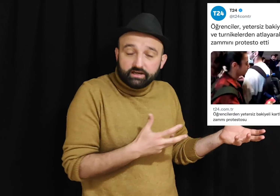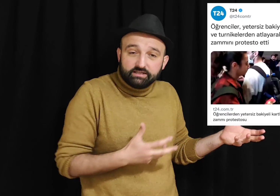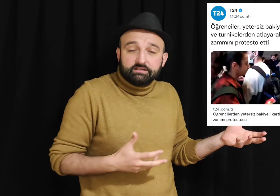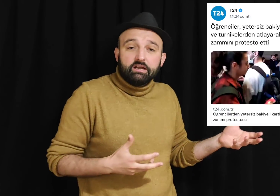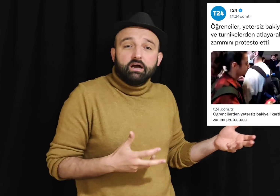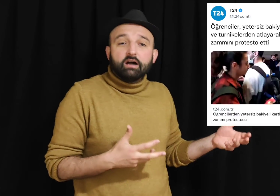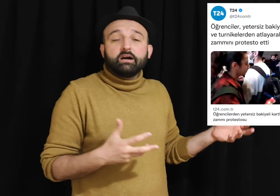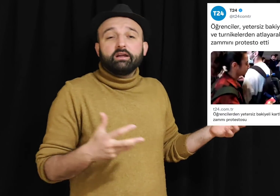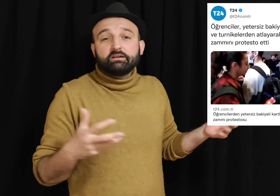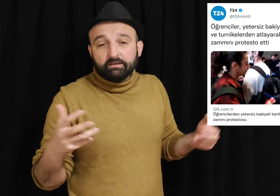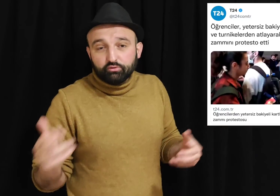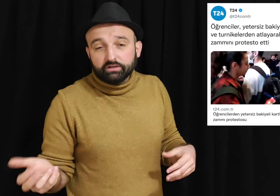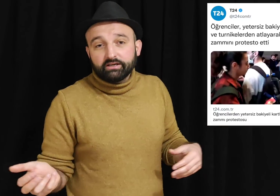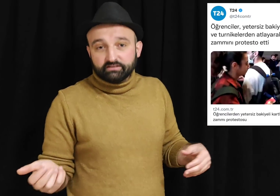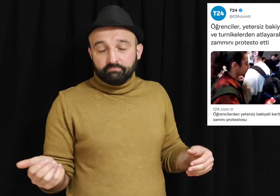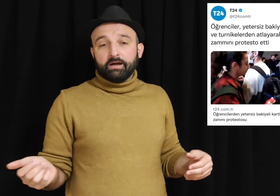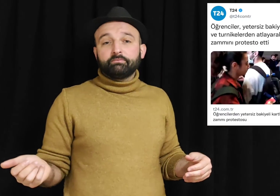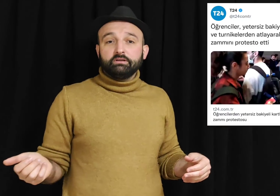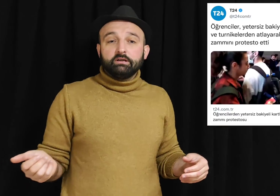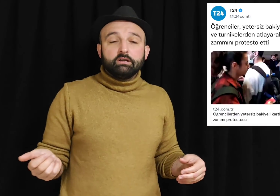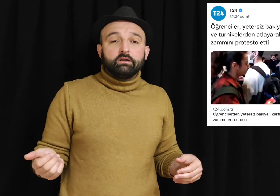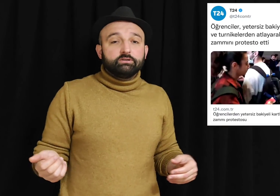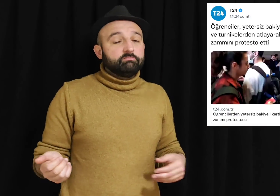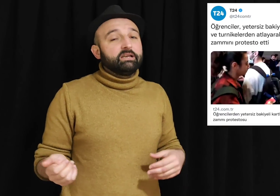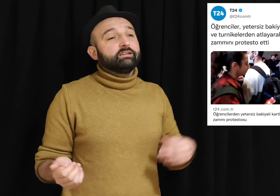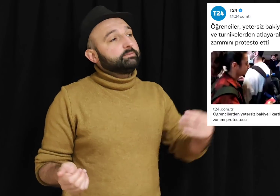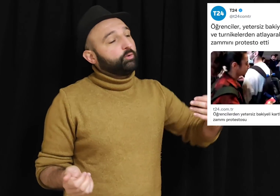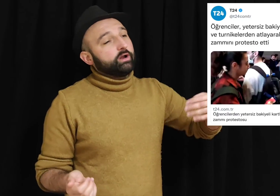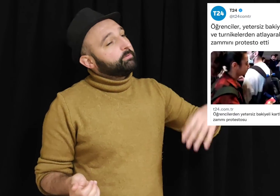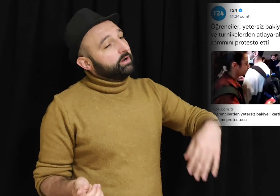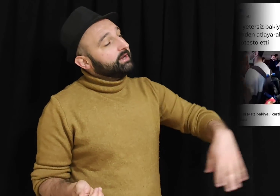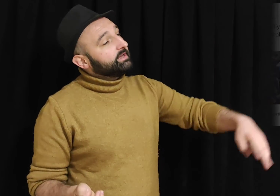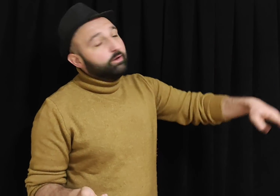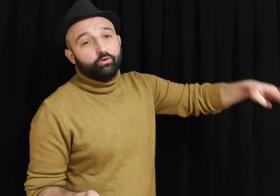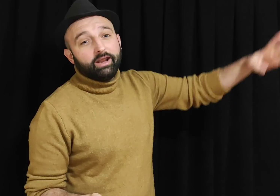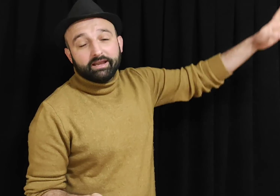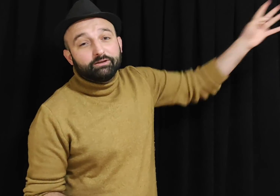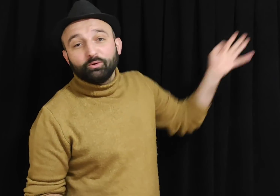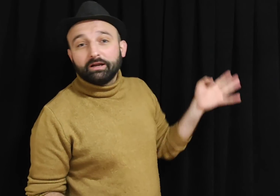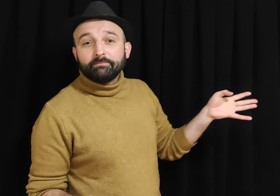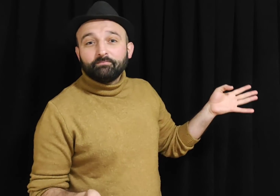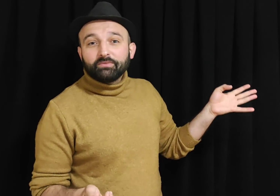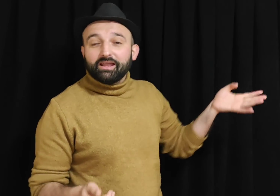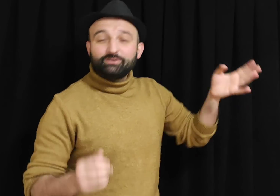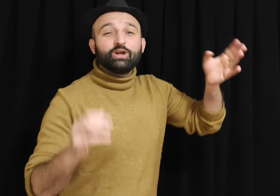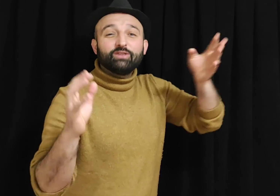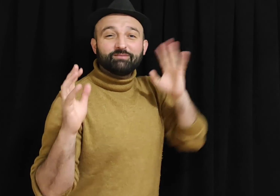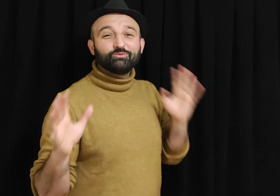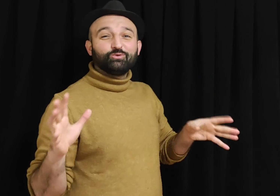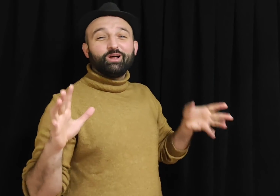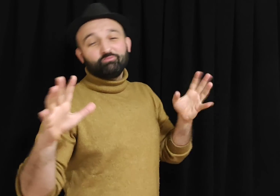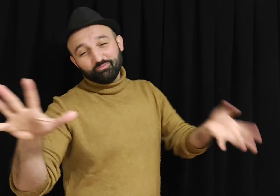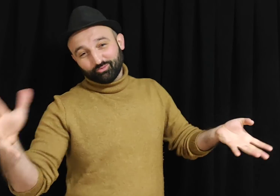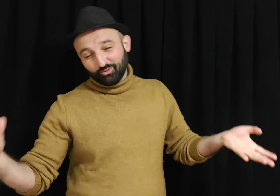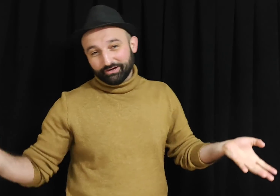reis akaryakıta bu kadar zam yaptı. Şimdi millet spor yapıyor. Her yere yürüyerek gidiyorlar. İnsanlar mutlular mı? Mutlular.